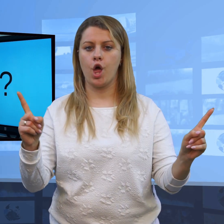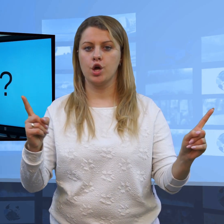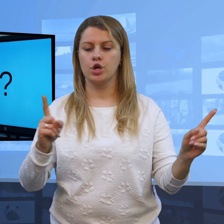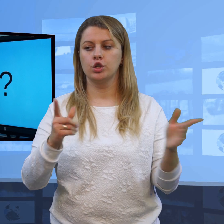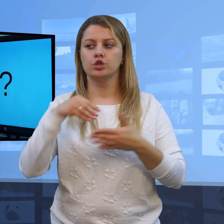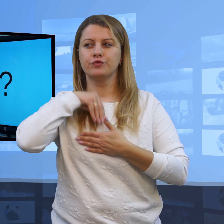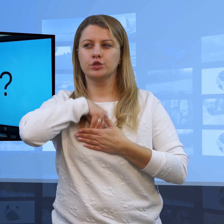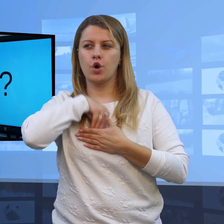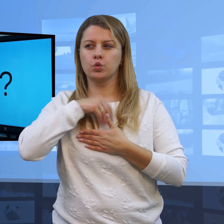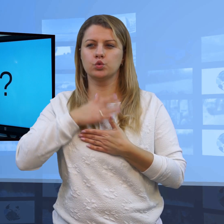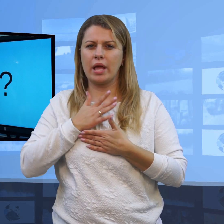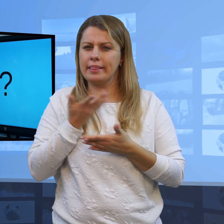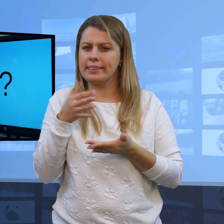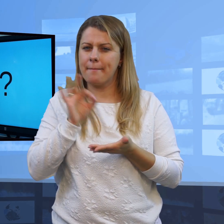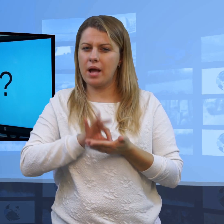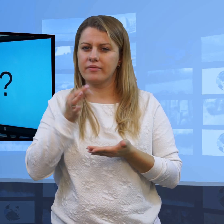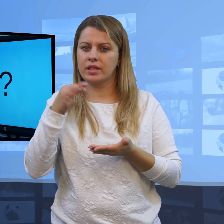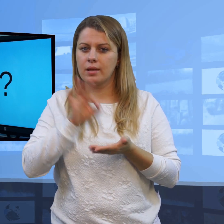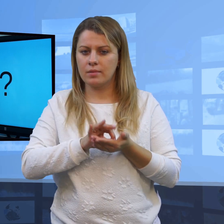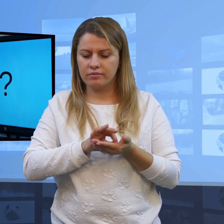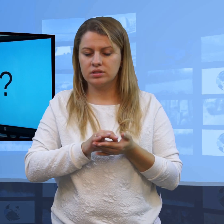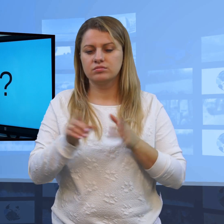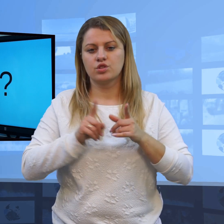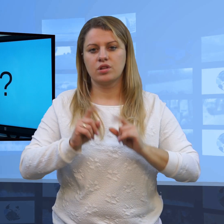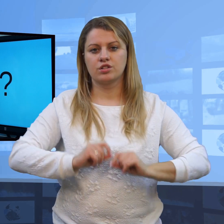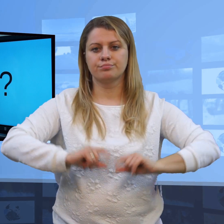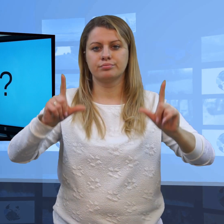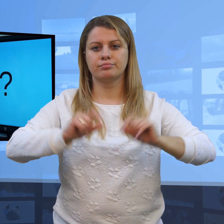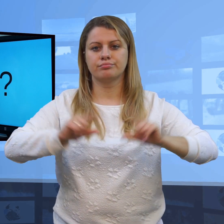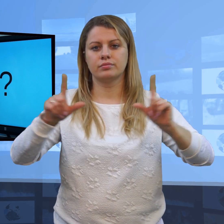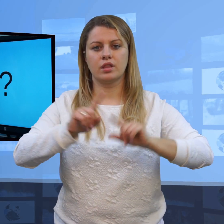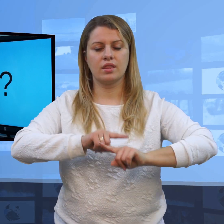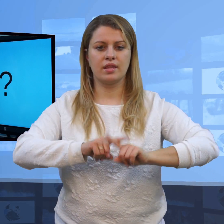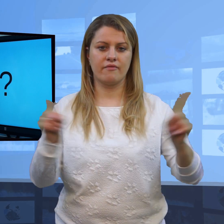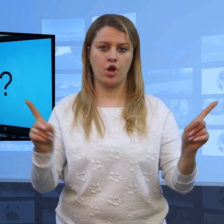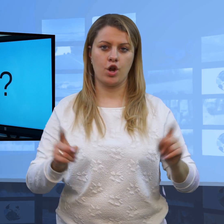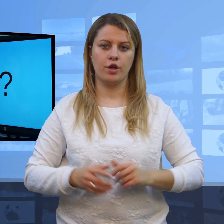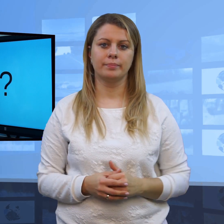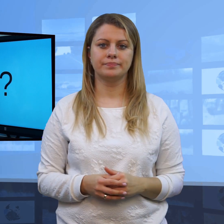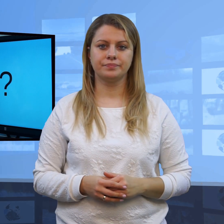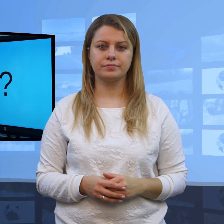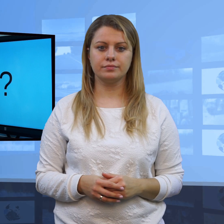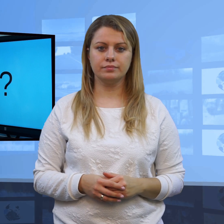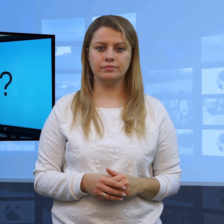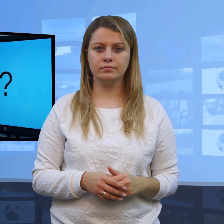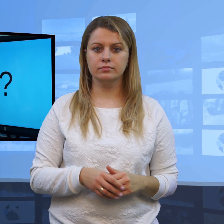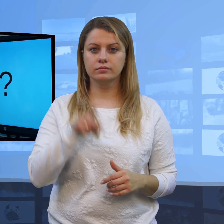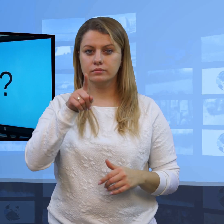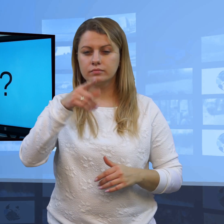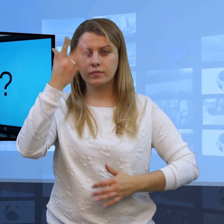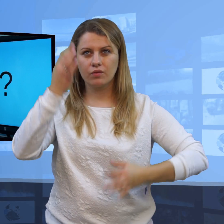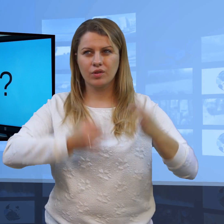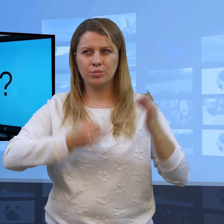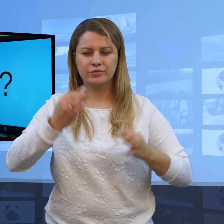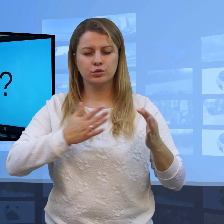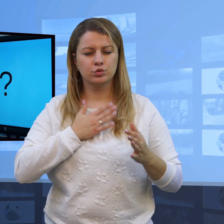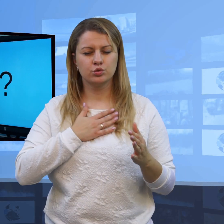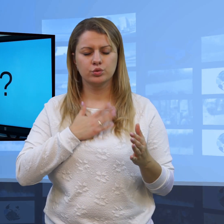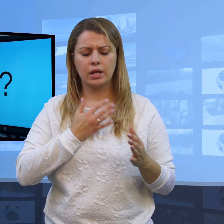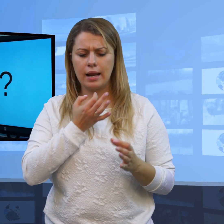jest to prawda, albo ktoś Ci coś powiedział i masz wątpliwości, czy jest to prawda, nie wolno Ci